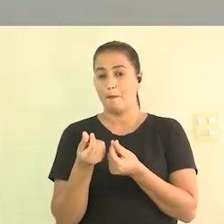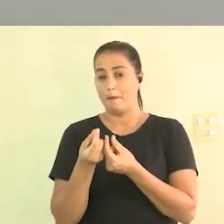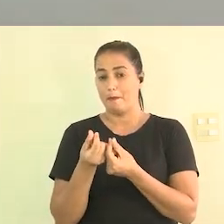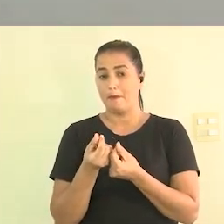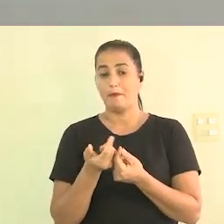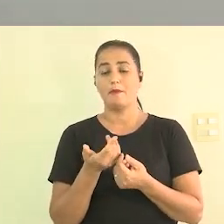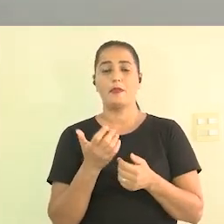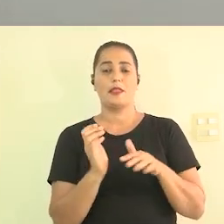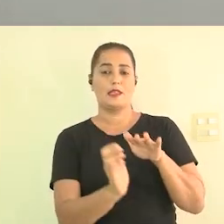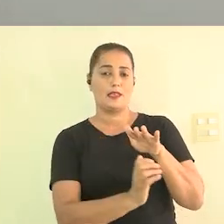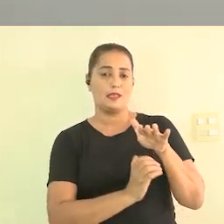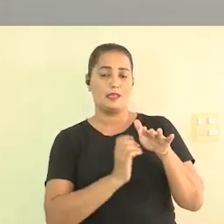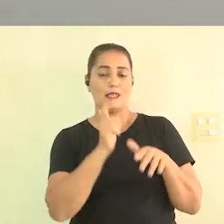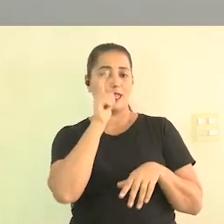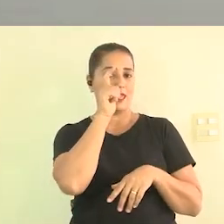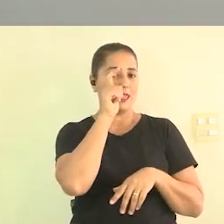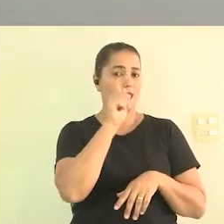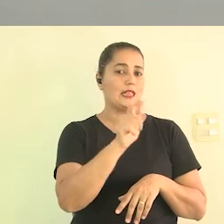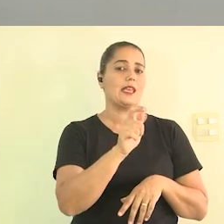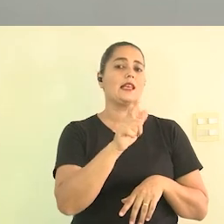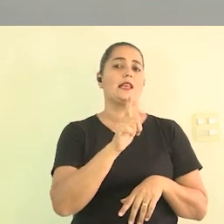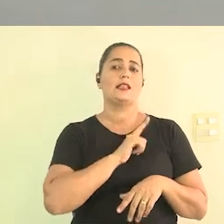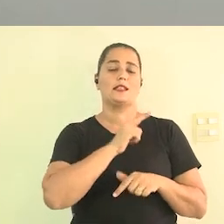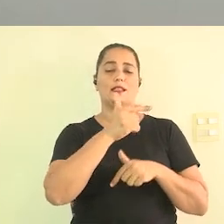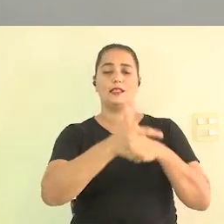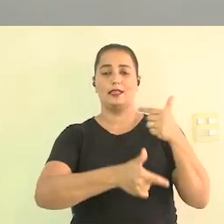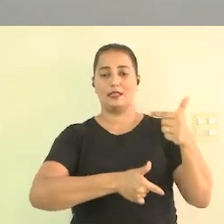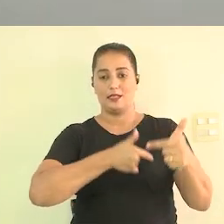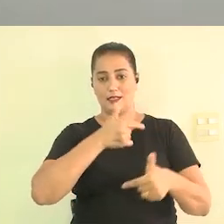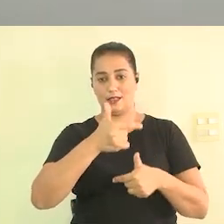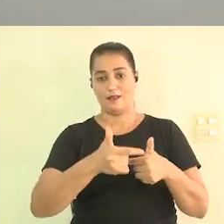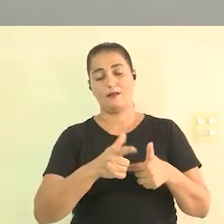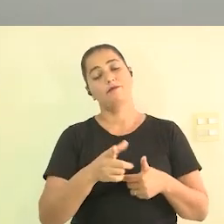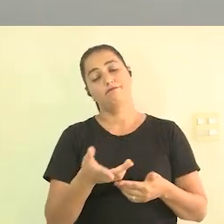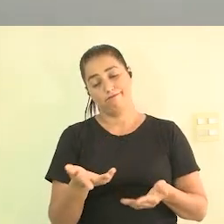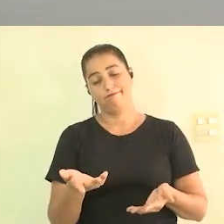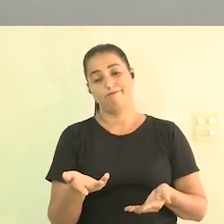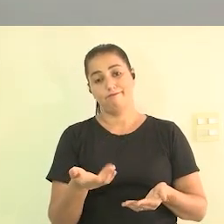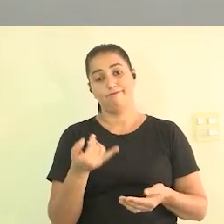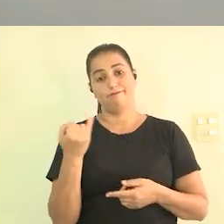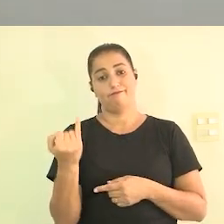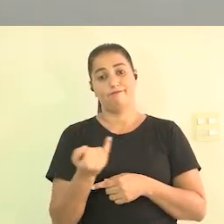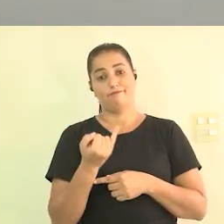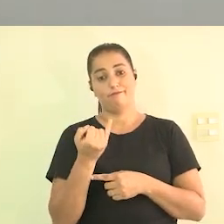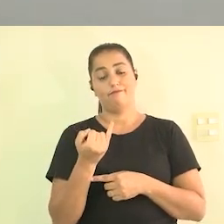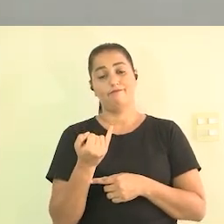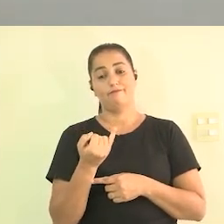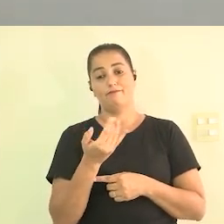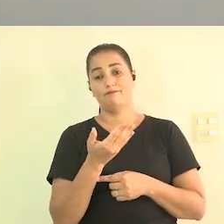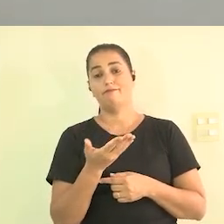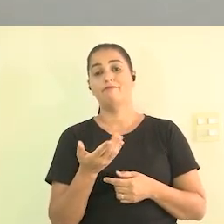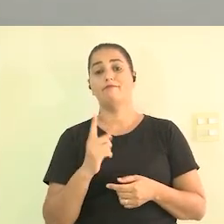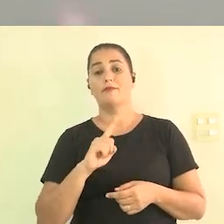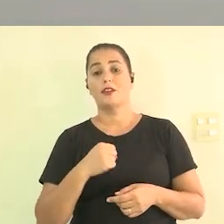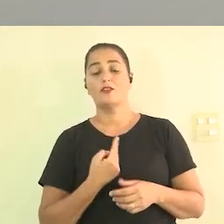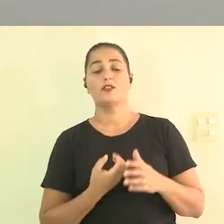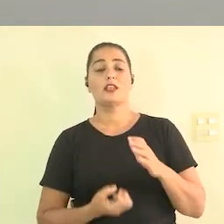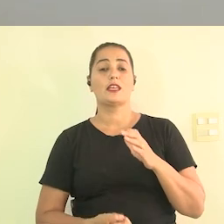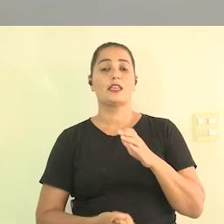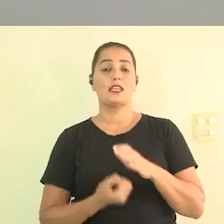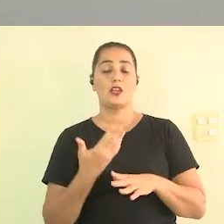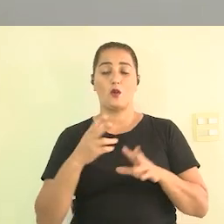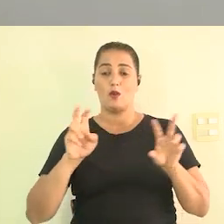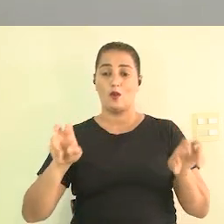acho que é muito válido por isso que eu acho que foi muito importante a gente criou essa mesa justamente porque existe uma procura de